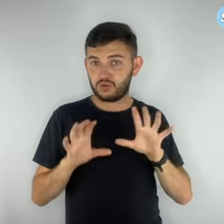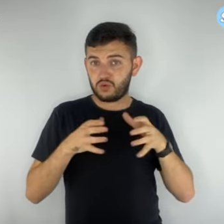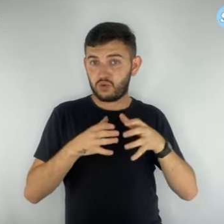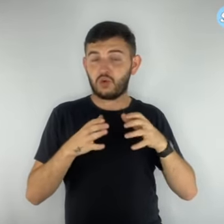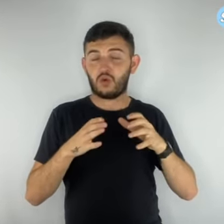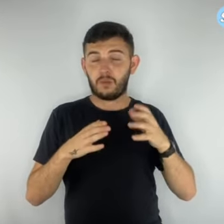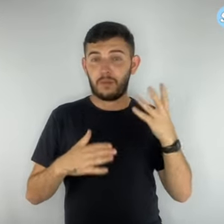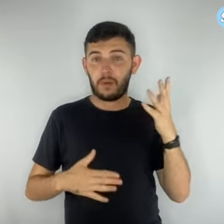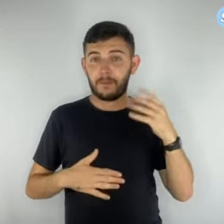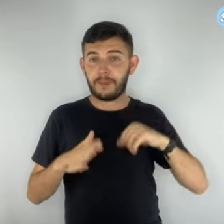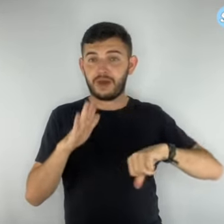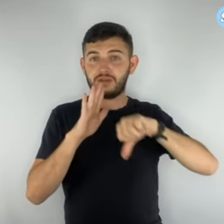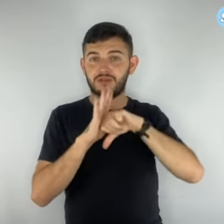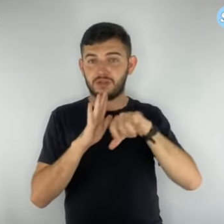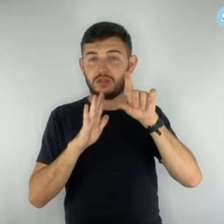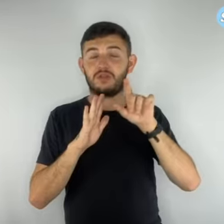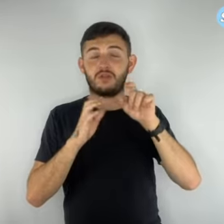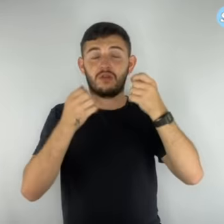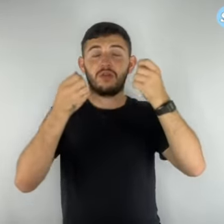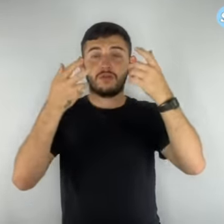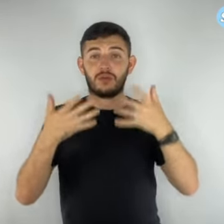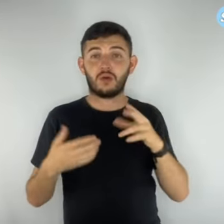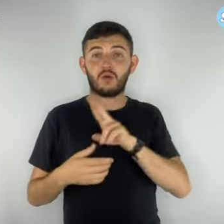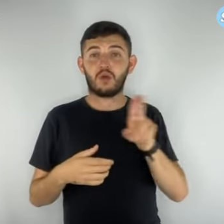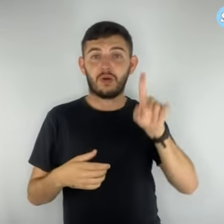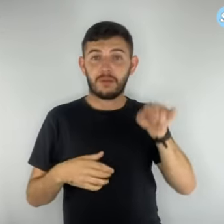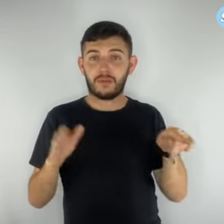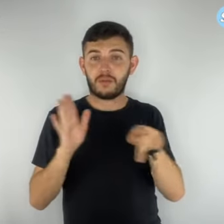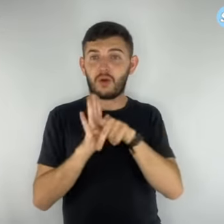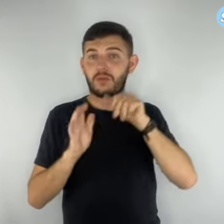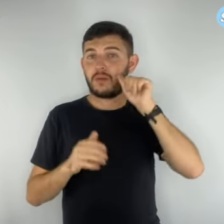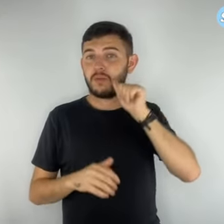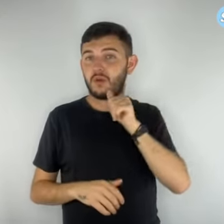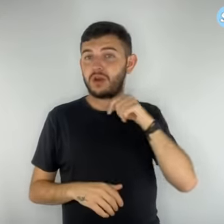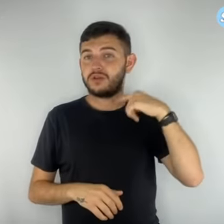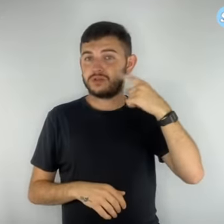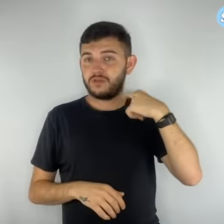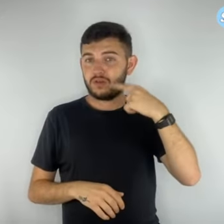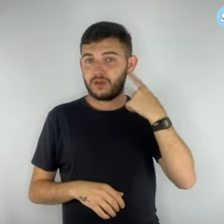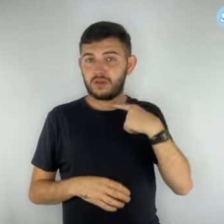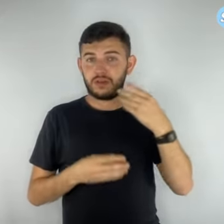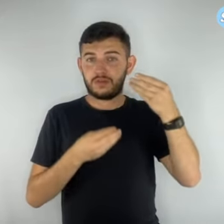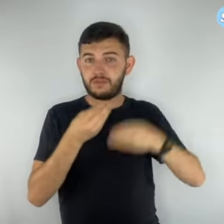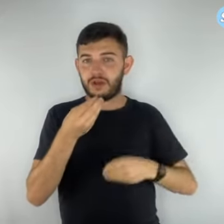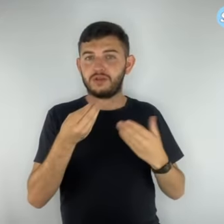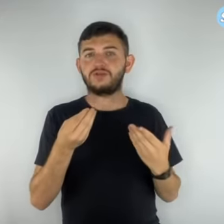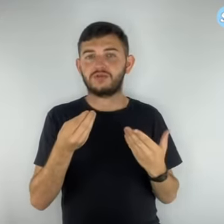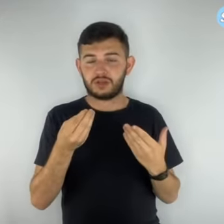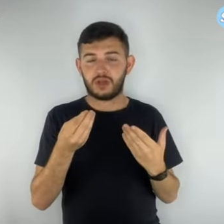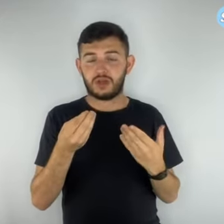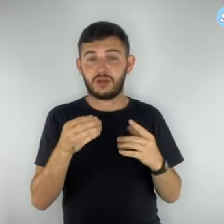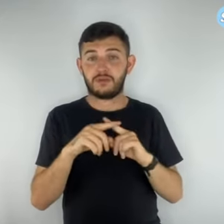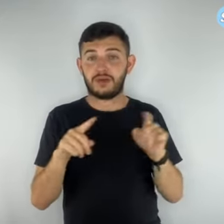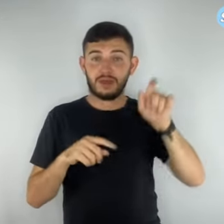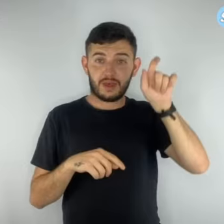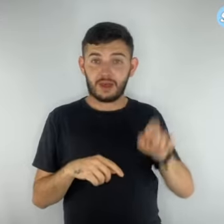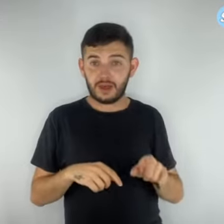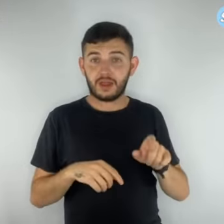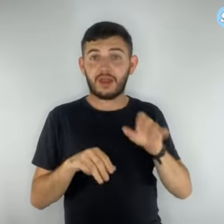a uma advogada que também está sendo duramente prejudicada pelo bando. Ela avisou ao SimproDef que já